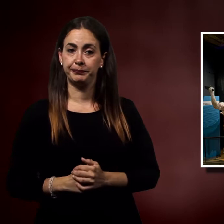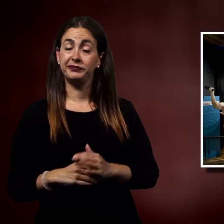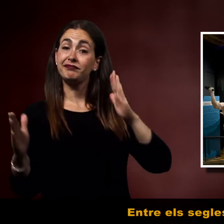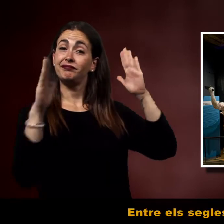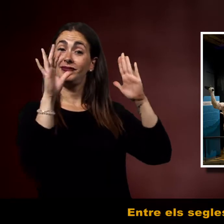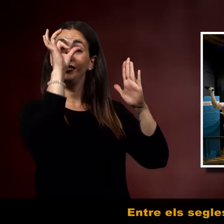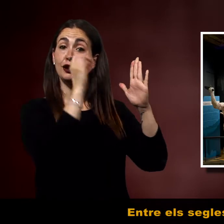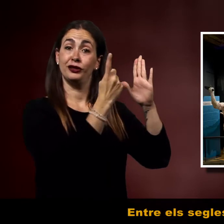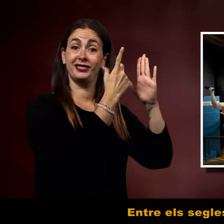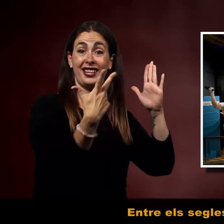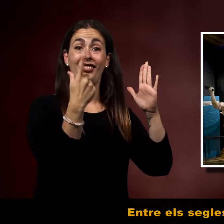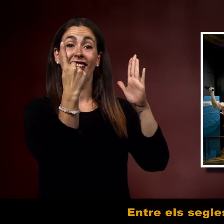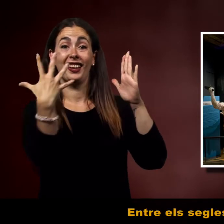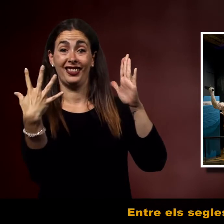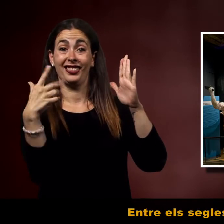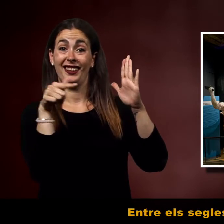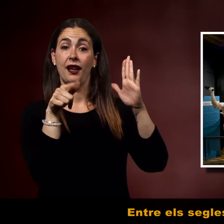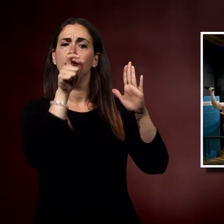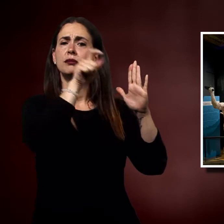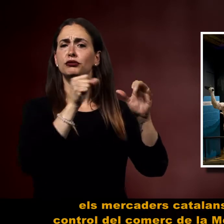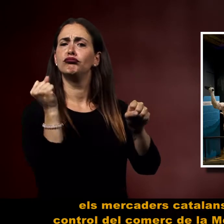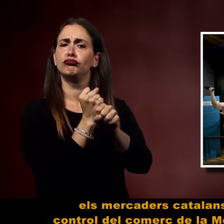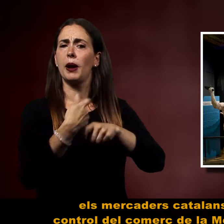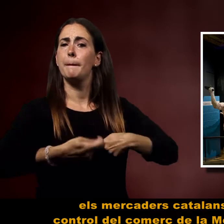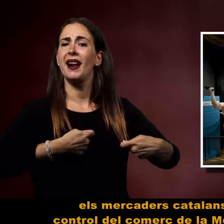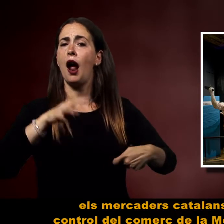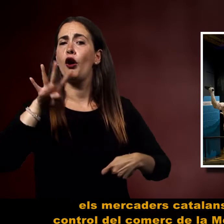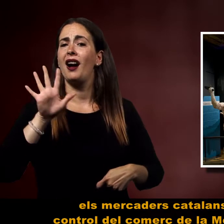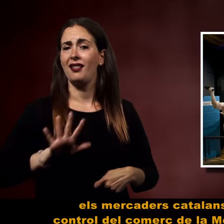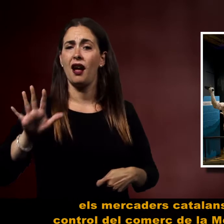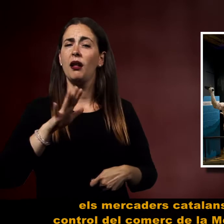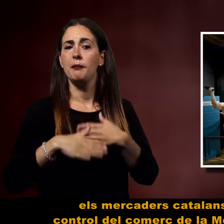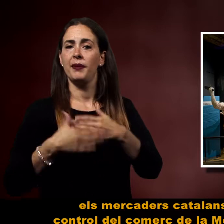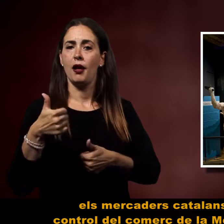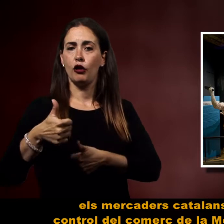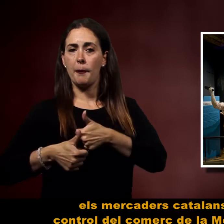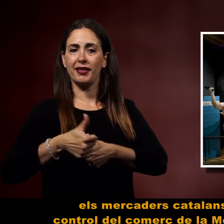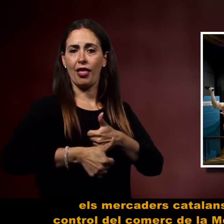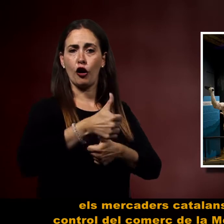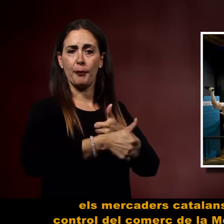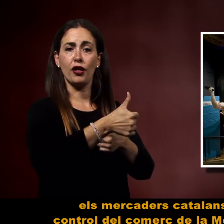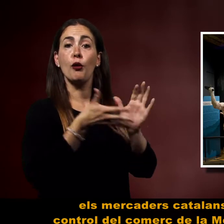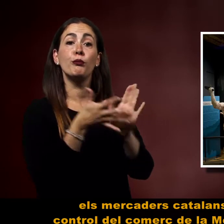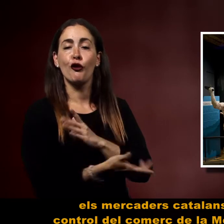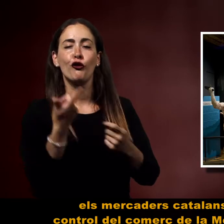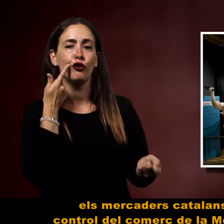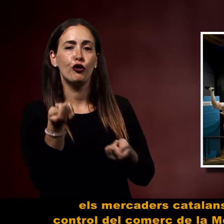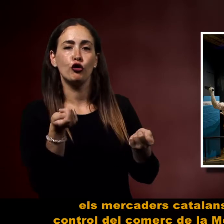Entre els segles XIII i XV, els mercaders catalans competeixen pel control del comerç de la Mediterrània Occidental